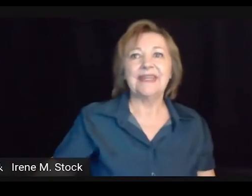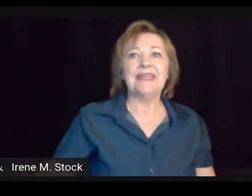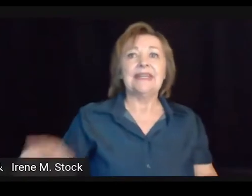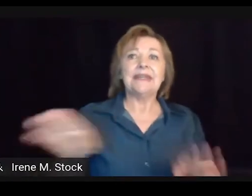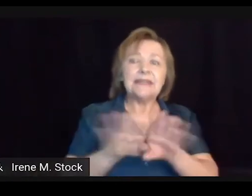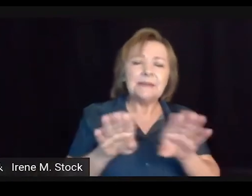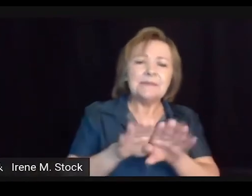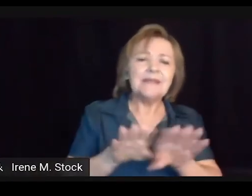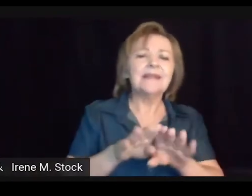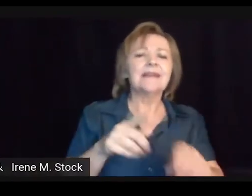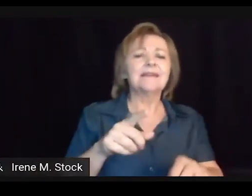compreender melhor também.